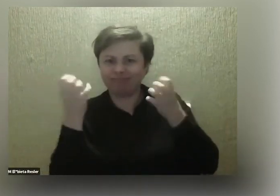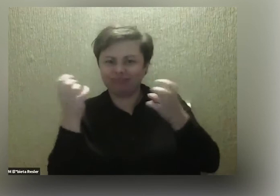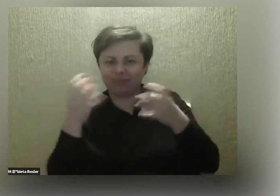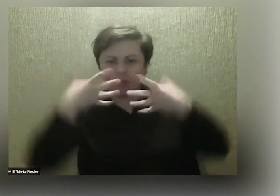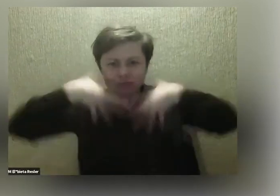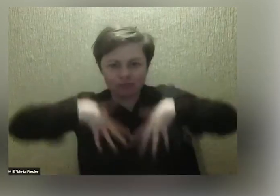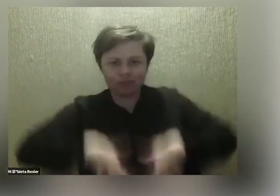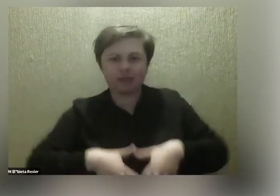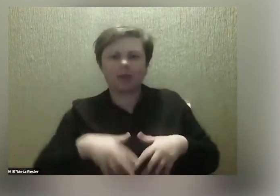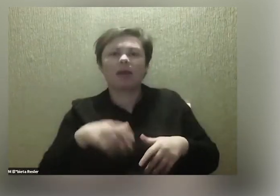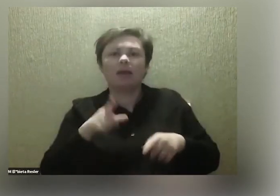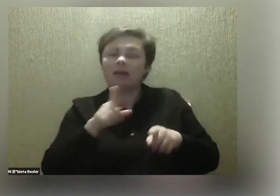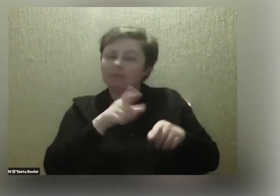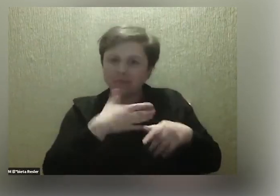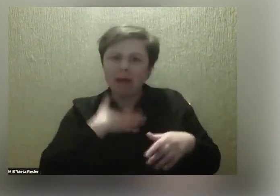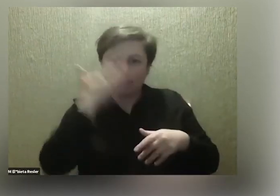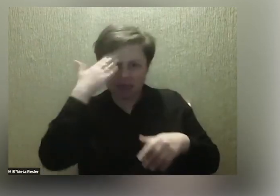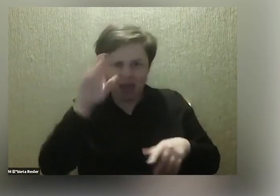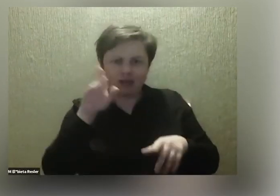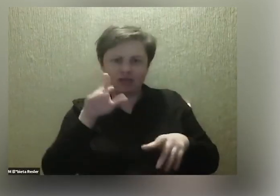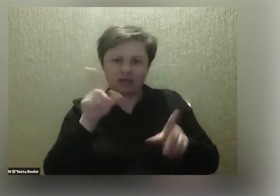Ja też bardzo na to liczę. Wystarczy być.